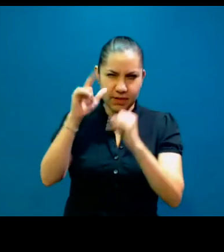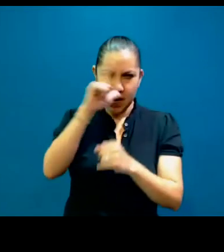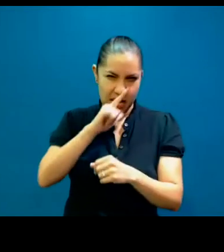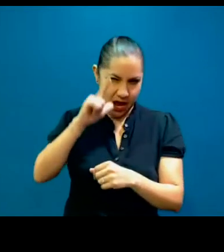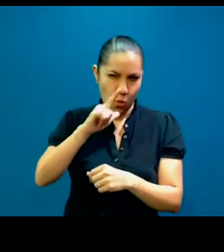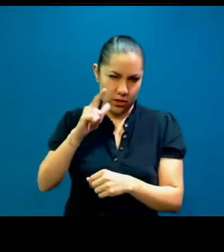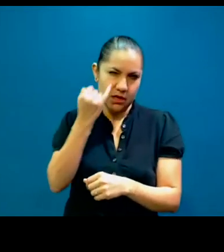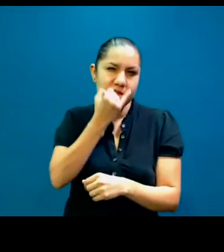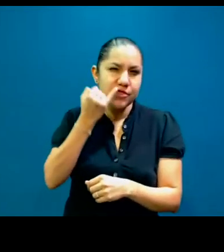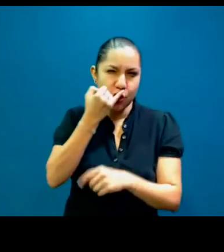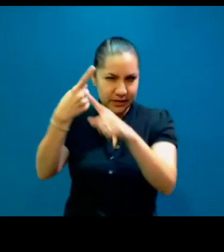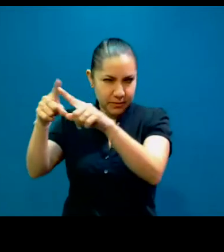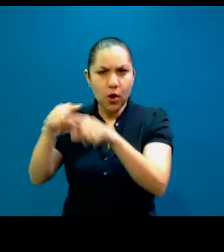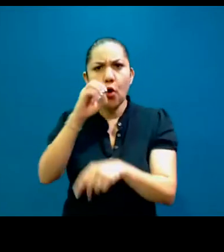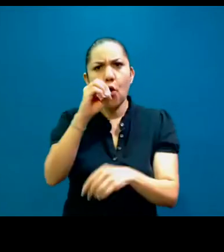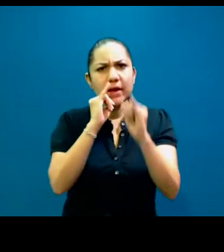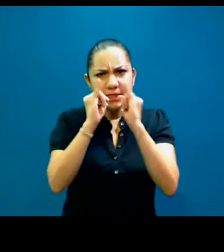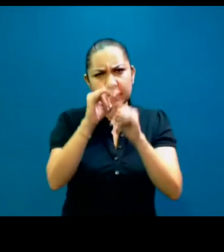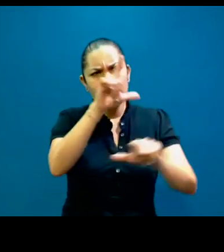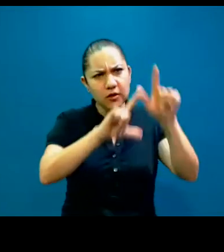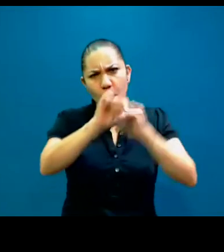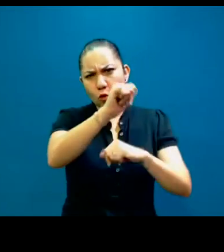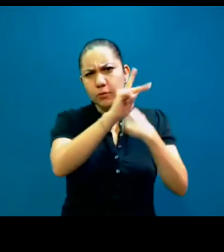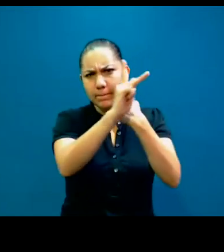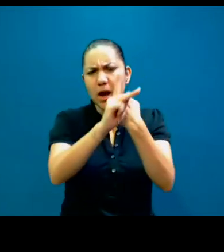intérpretes de lengua de señas de otros países, ¿cómo podemos apoyar?